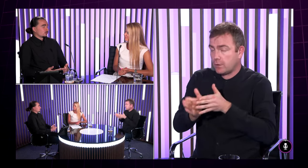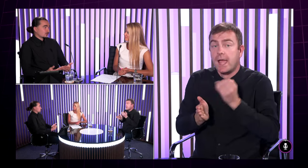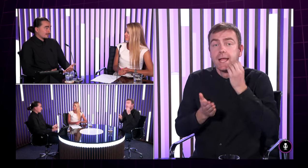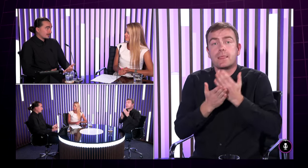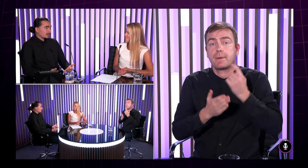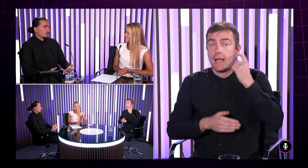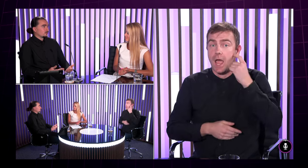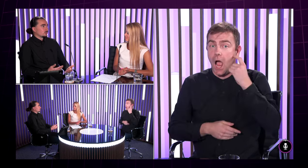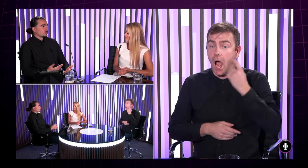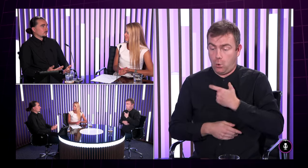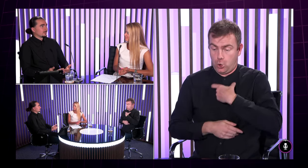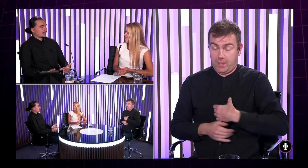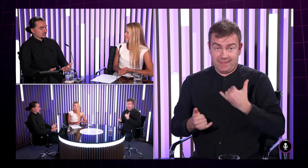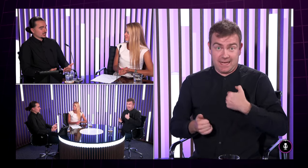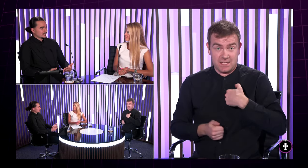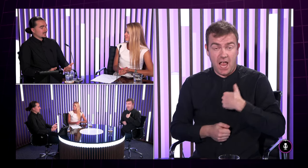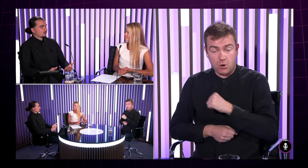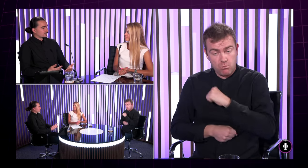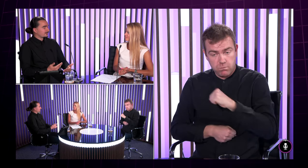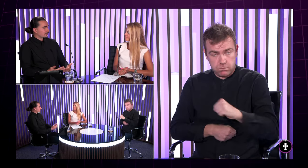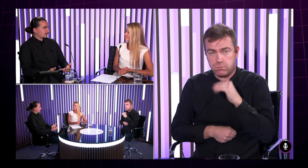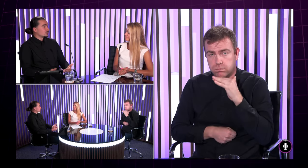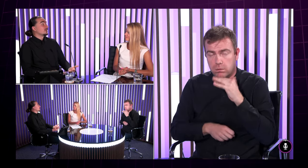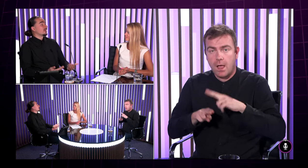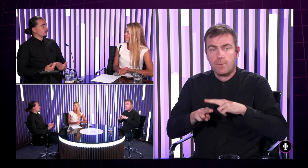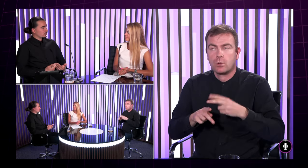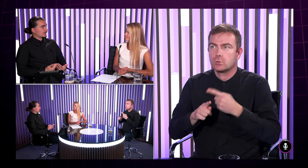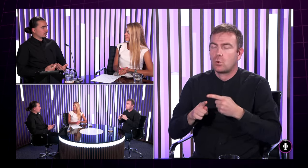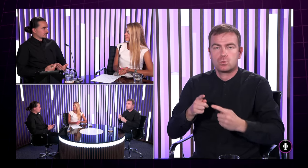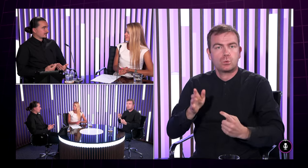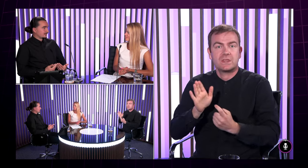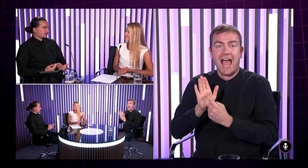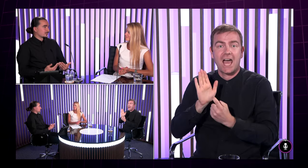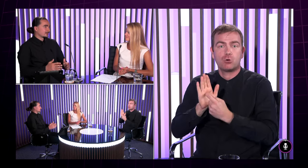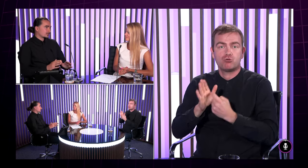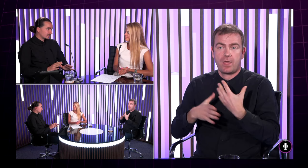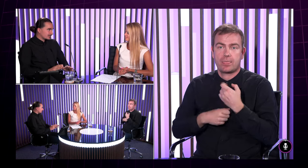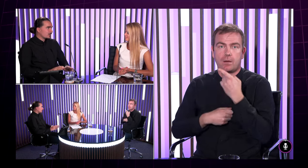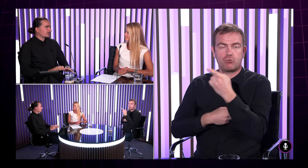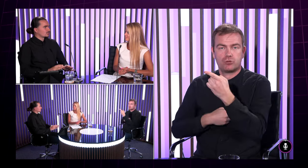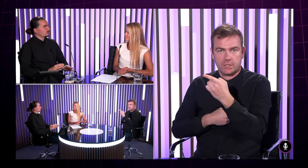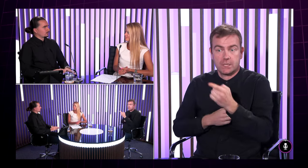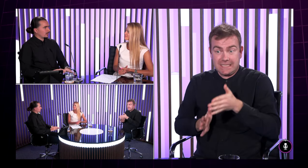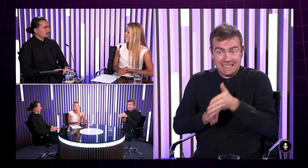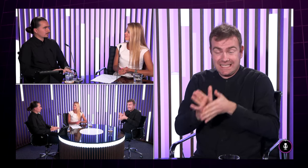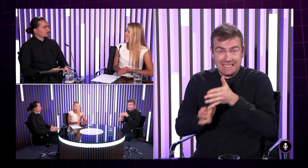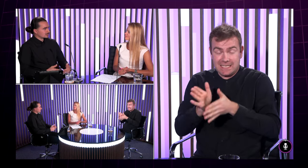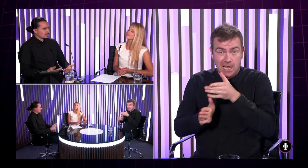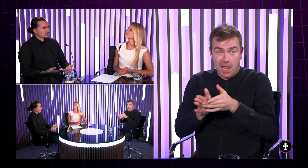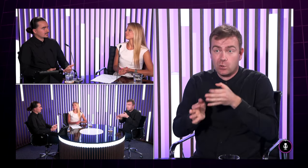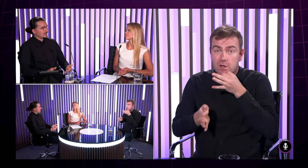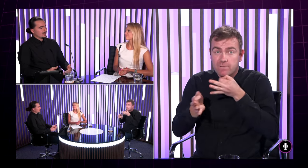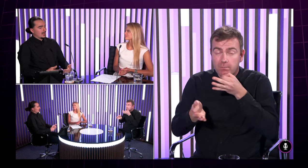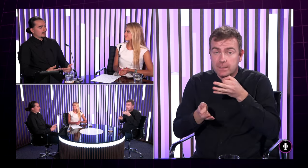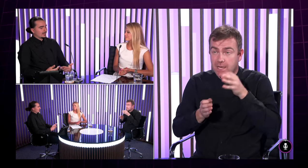tlmočníkovi tým trošku zavarím lebo možno nebudem mať až tak čas to správne predtlmočiť len voľi mojej rýchlosti čiže nehovorím treba hovoriť pomaly lebo